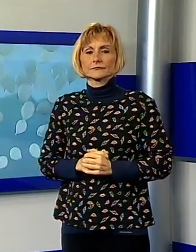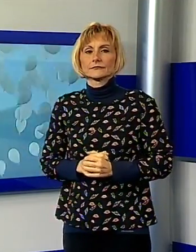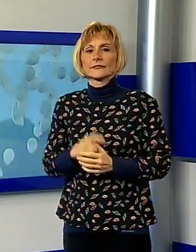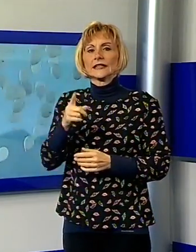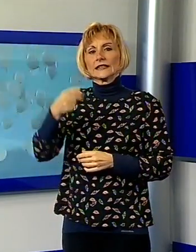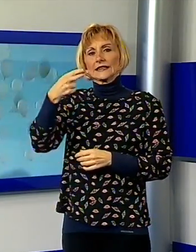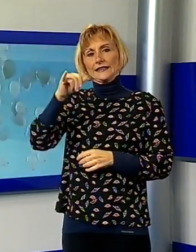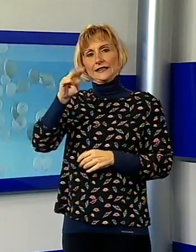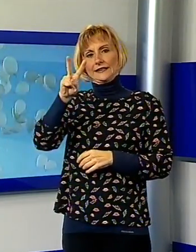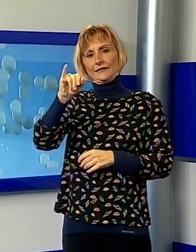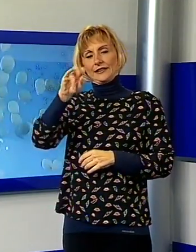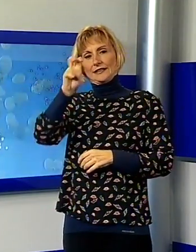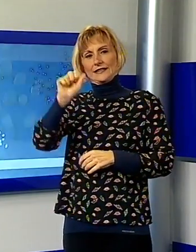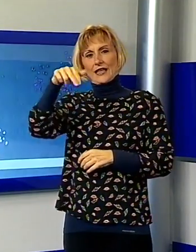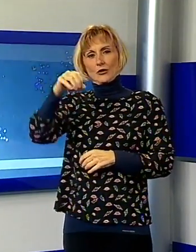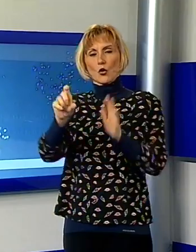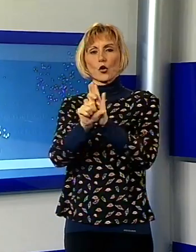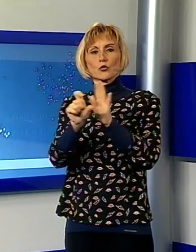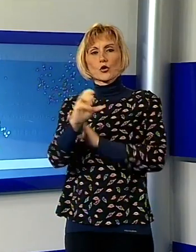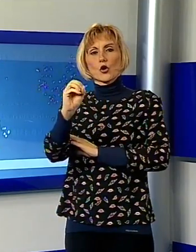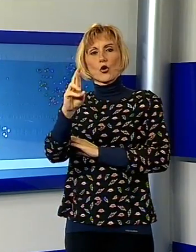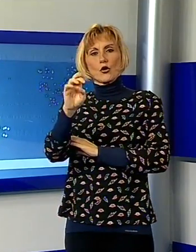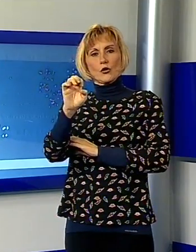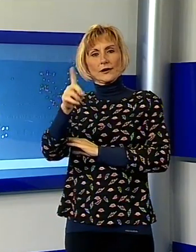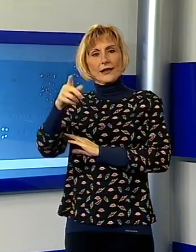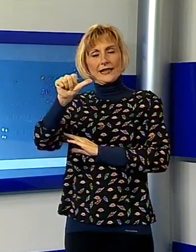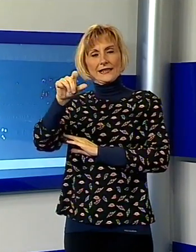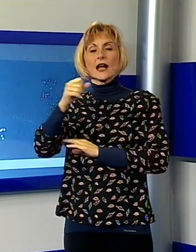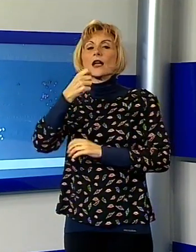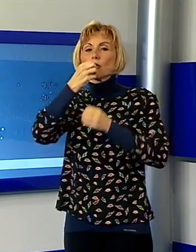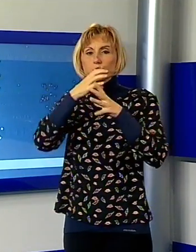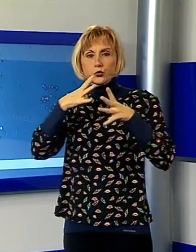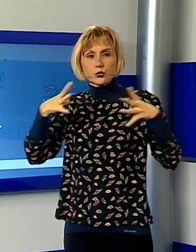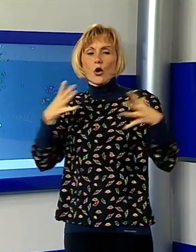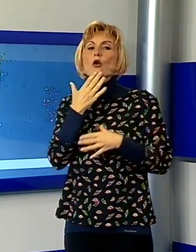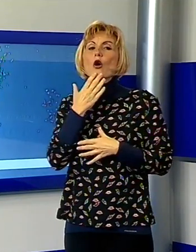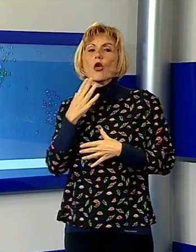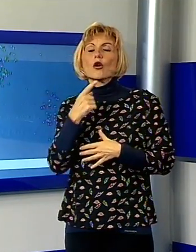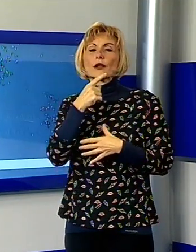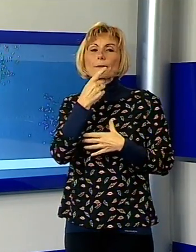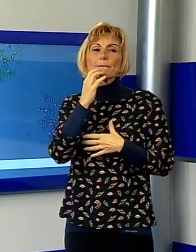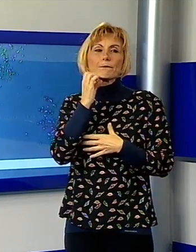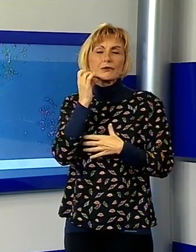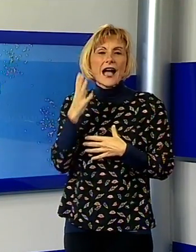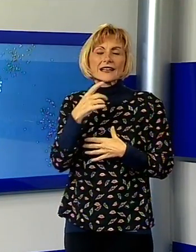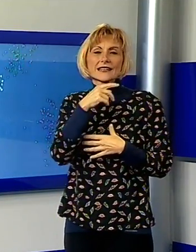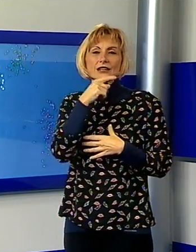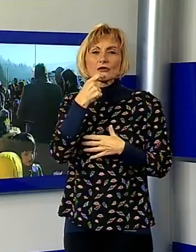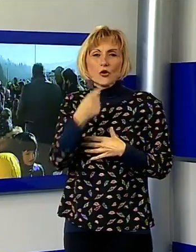Tanti palloncini bianchi, rossi e verdi lanciati in cielo hanno annunciato a tutta la Valle del Serchio l'inaugurazione della